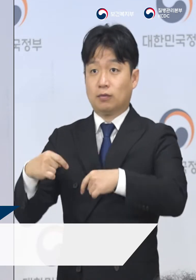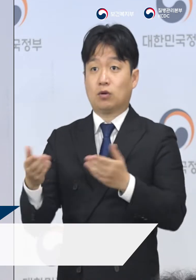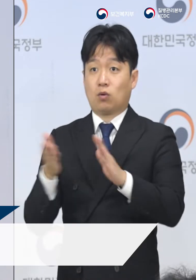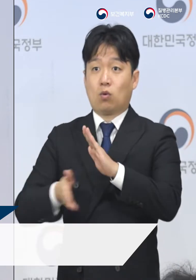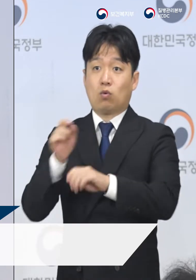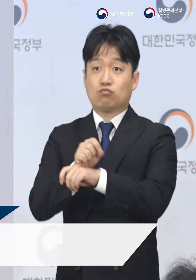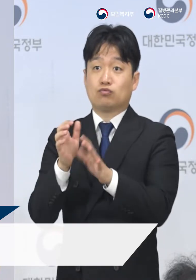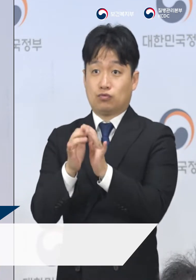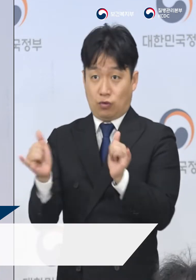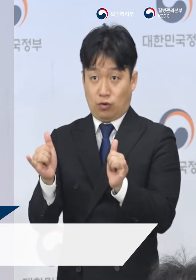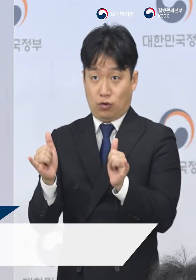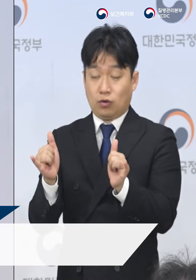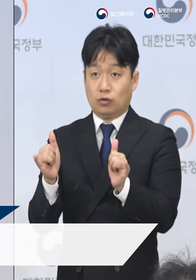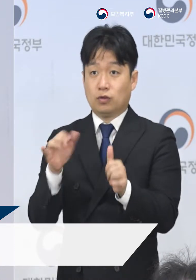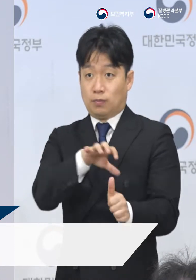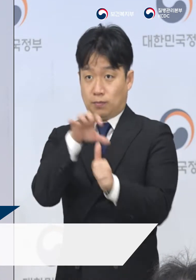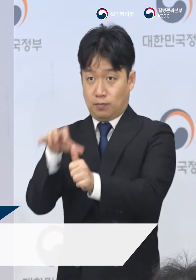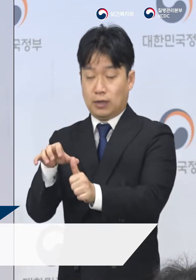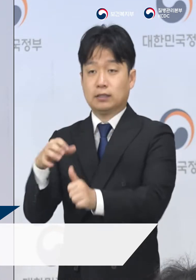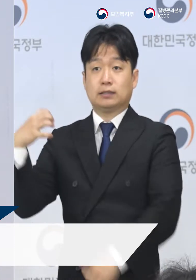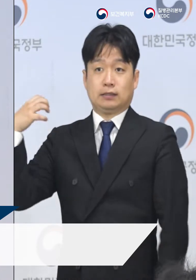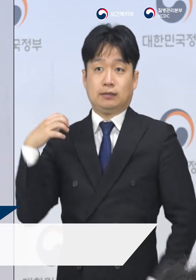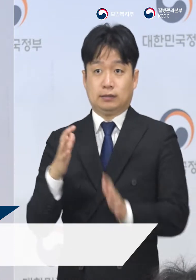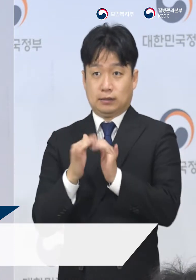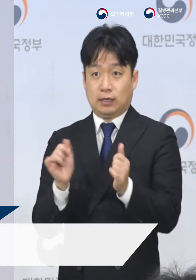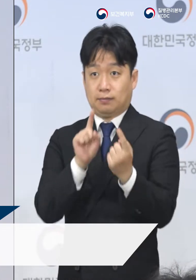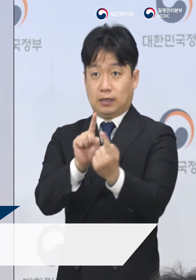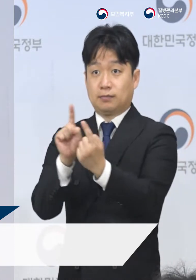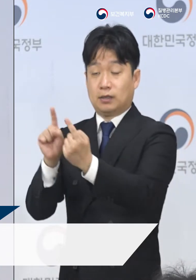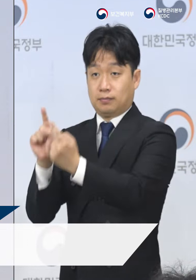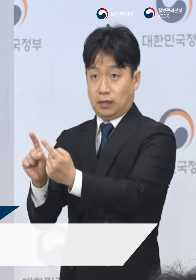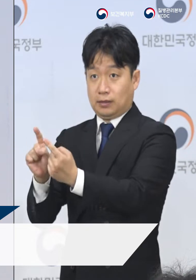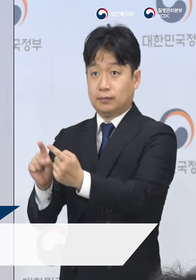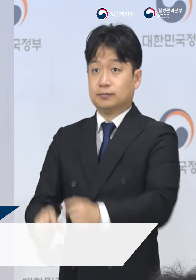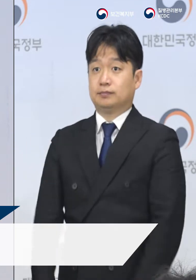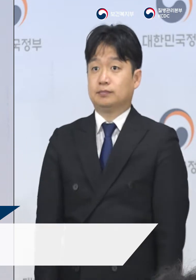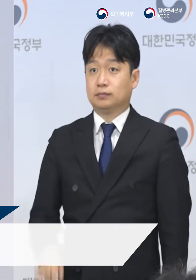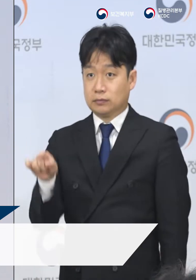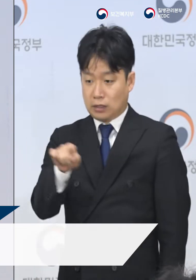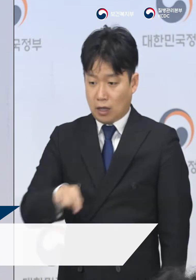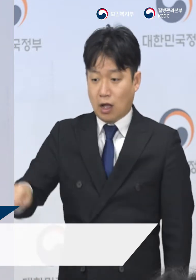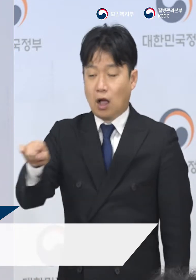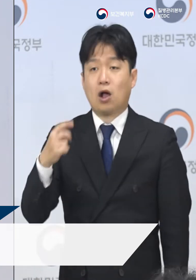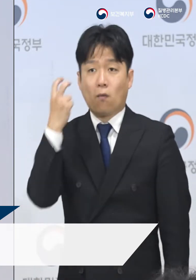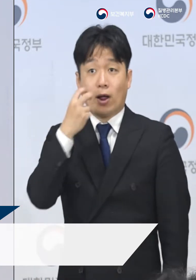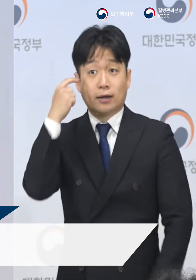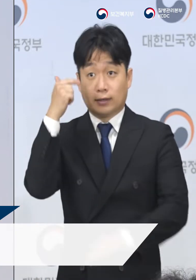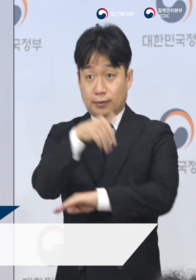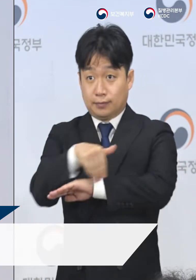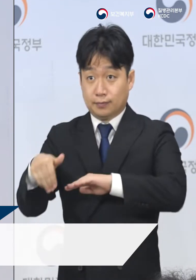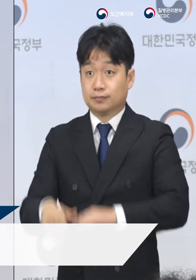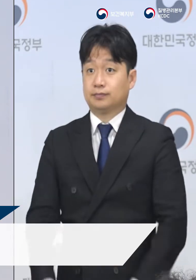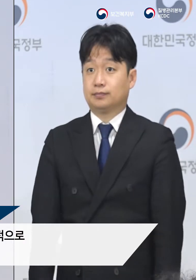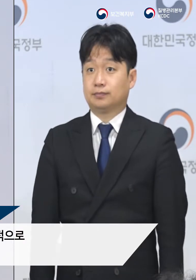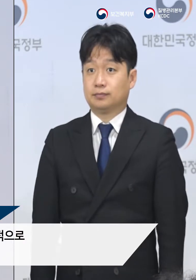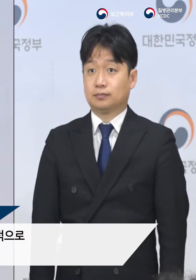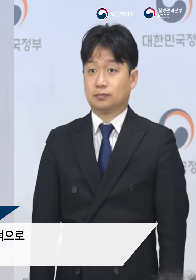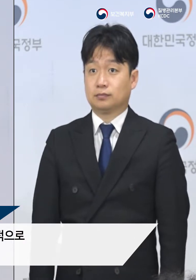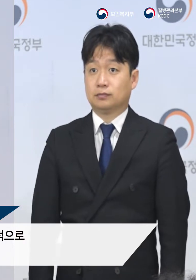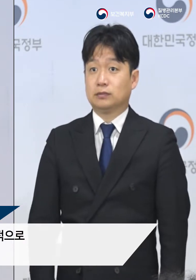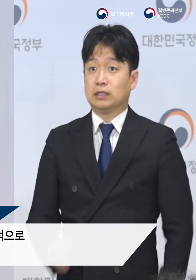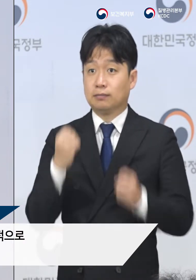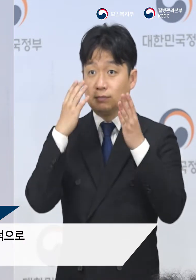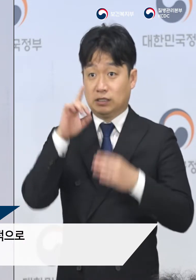격리 담당자로 배정하여 철저하게 격리 관리를 할 예정이며 해당